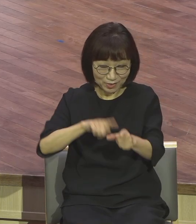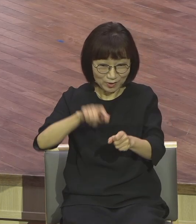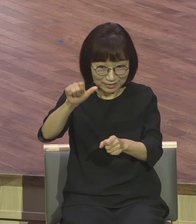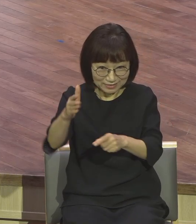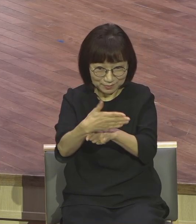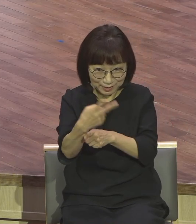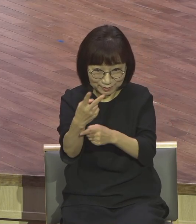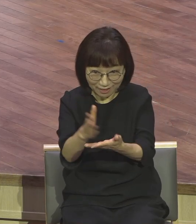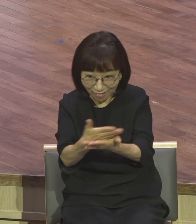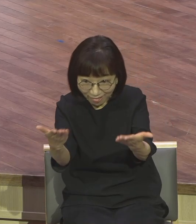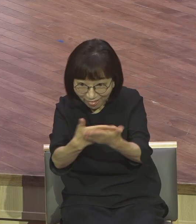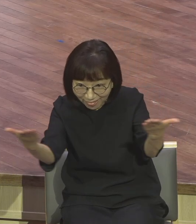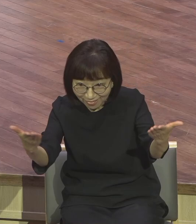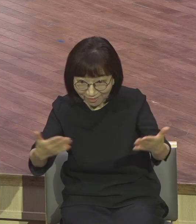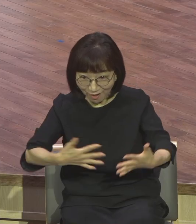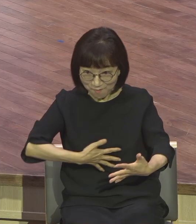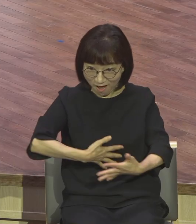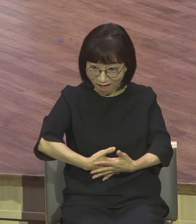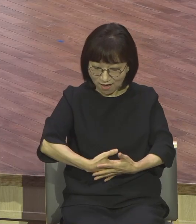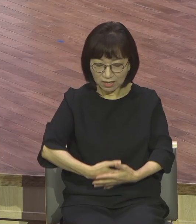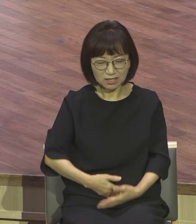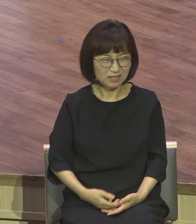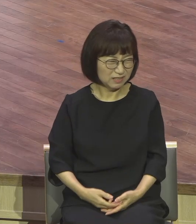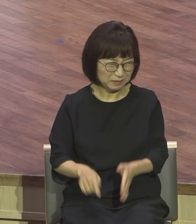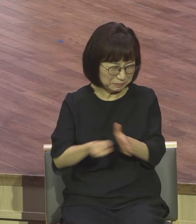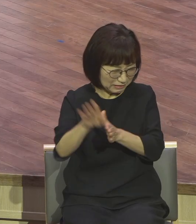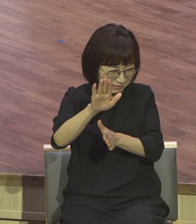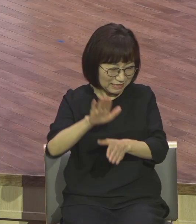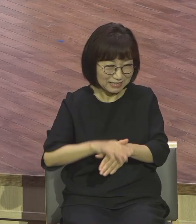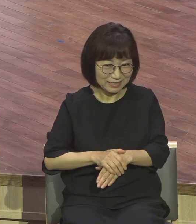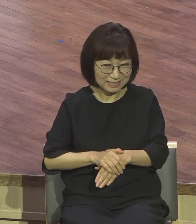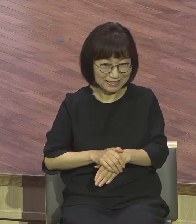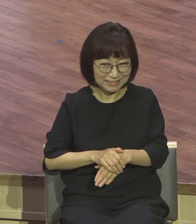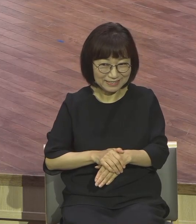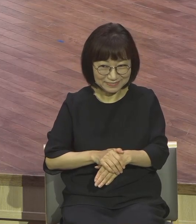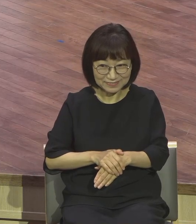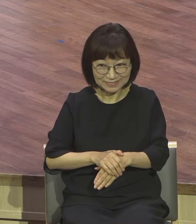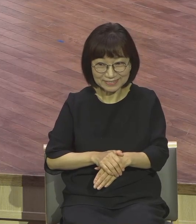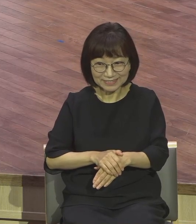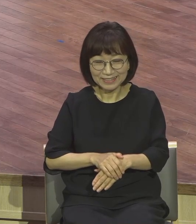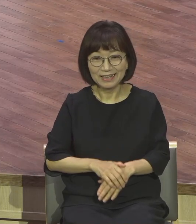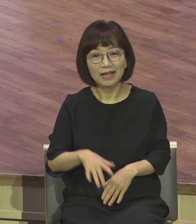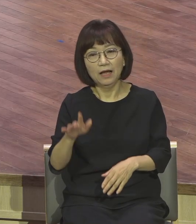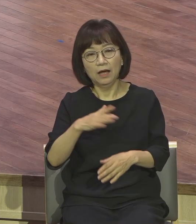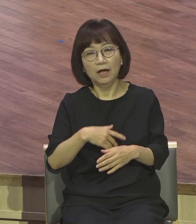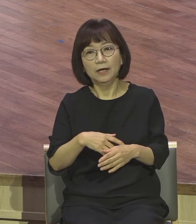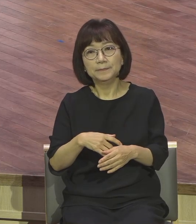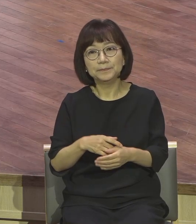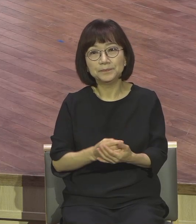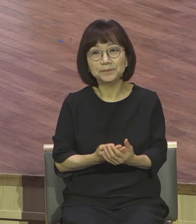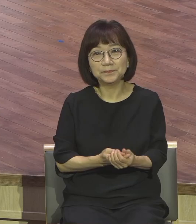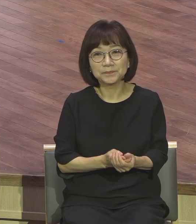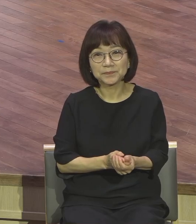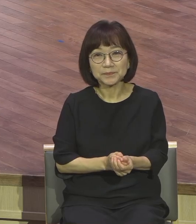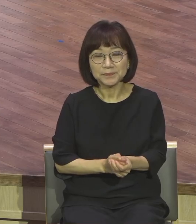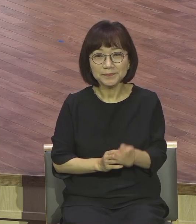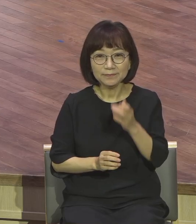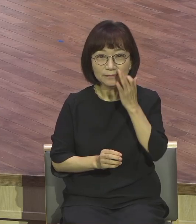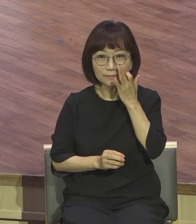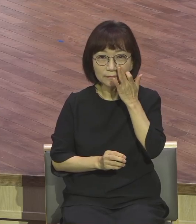그런데 그래 놓고 졸업해가지고 목회를 하려고 그러면 그걸 말 안 하면 한국교회에서 안 먹어주니까 할